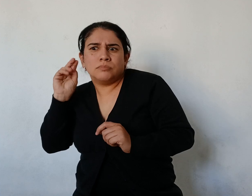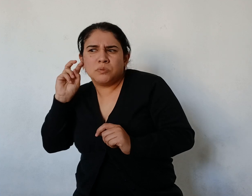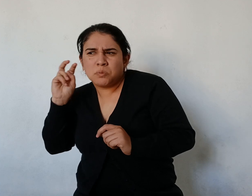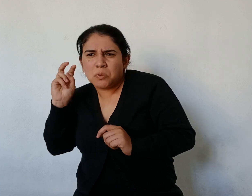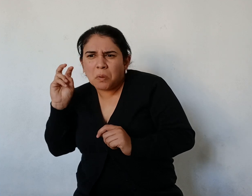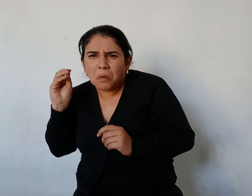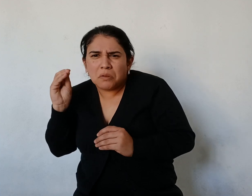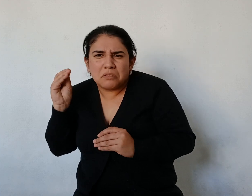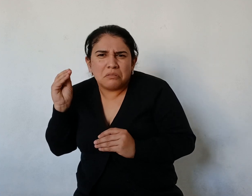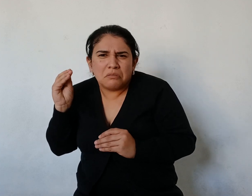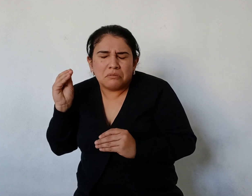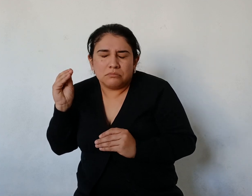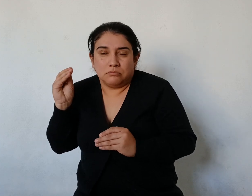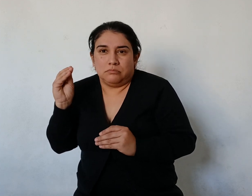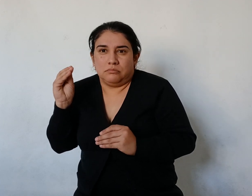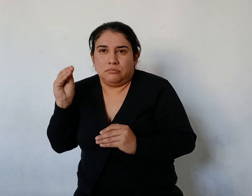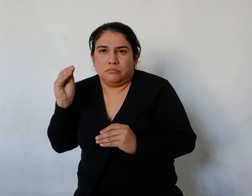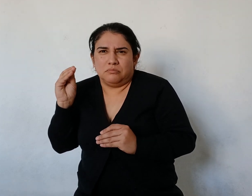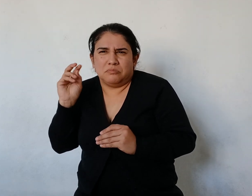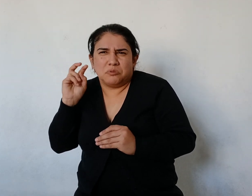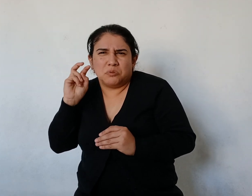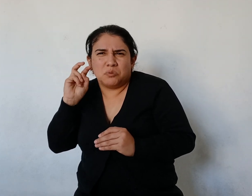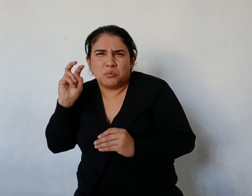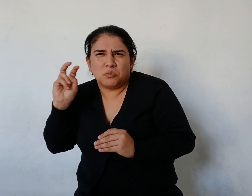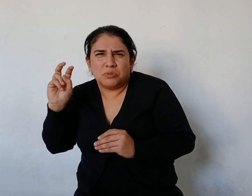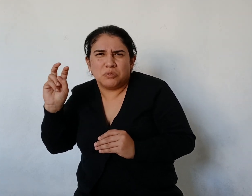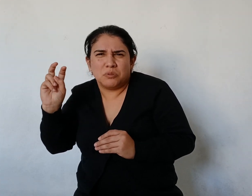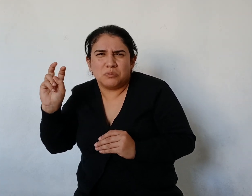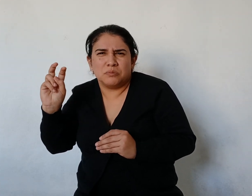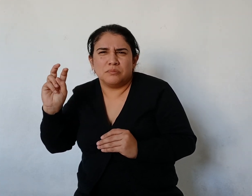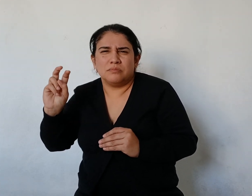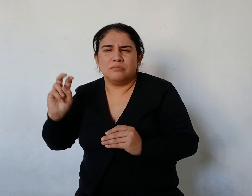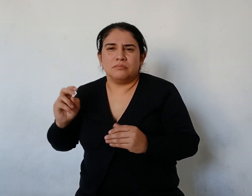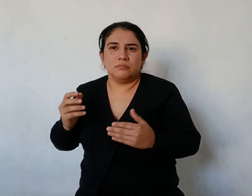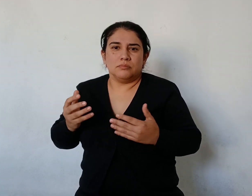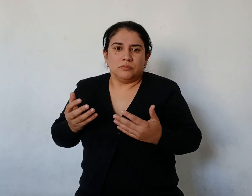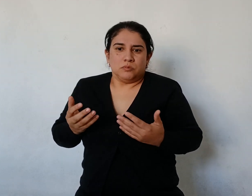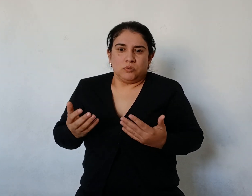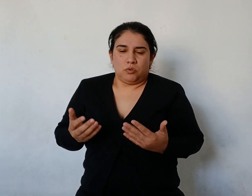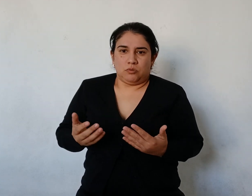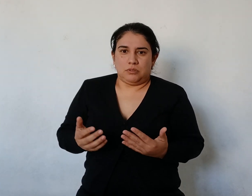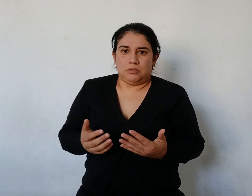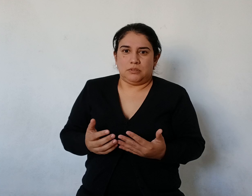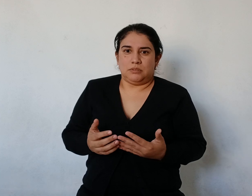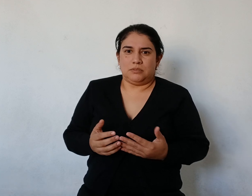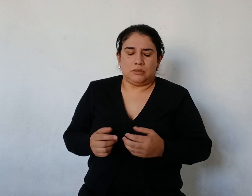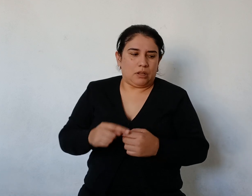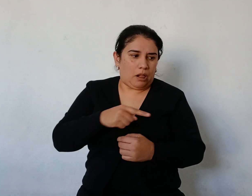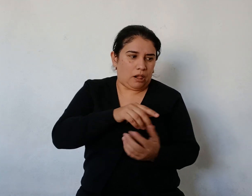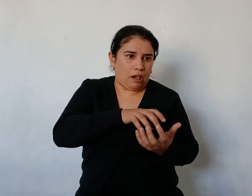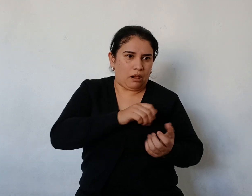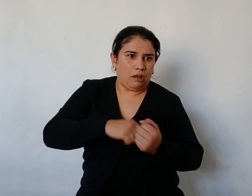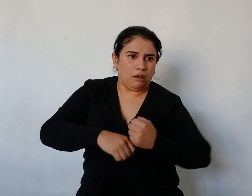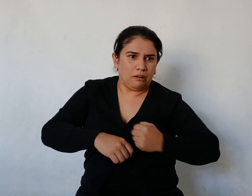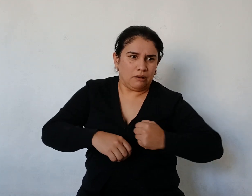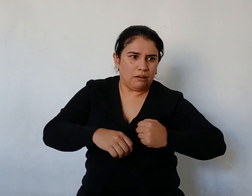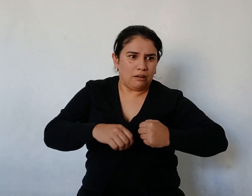sordo y profundo Entonces llamó al yacaré que dormía a su lado Despiértate